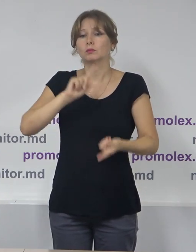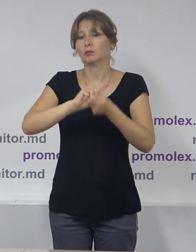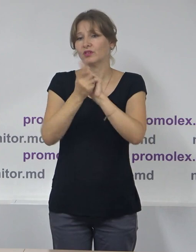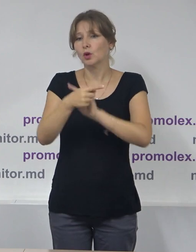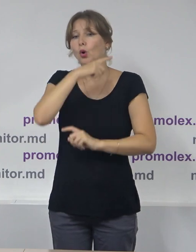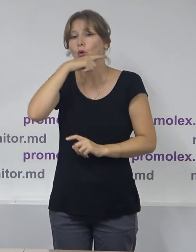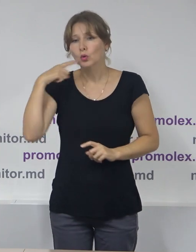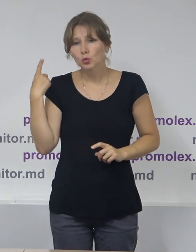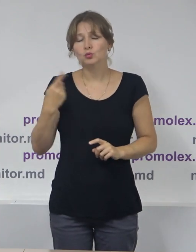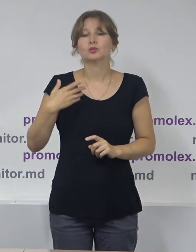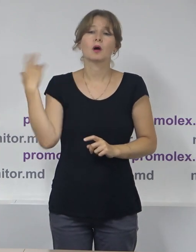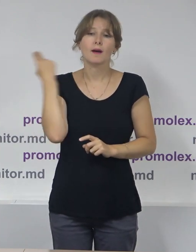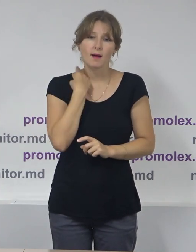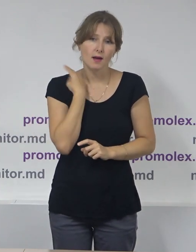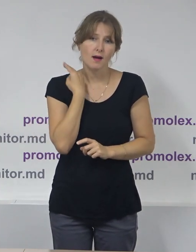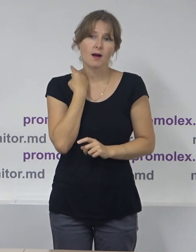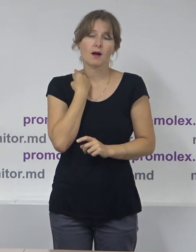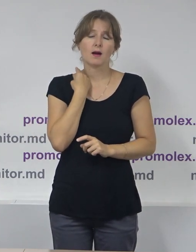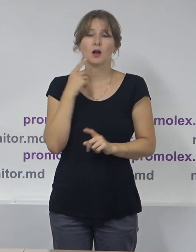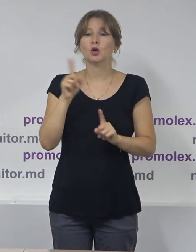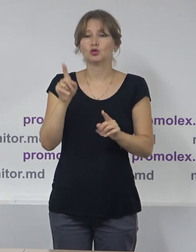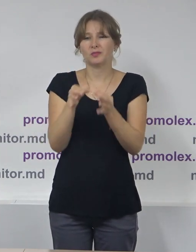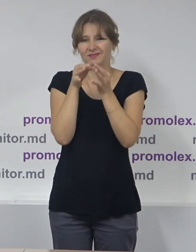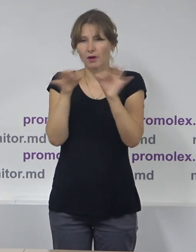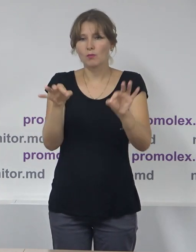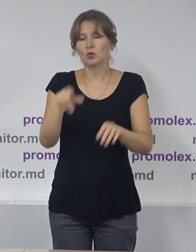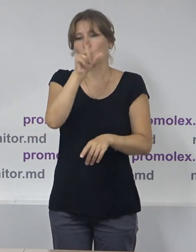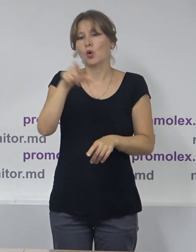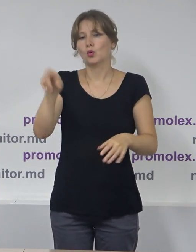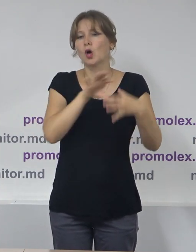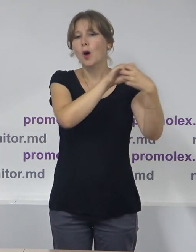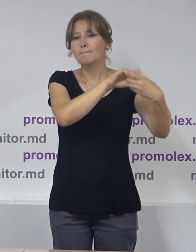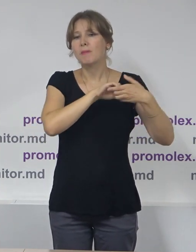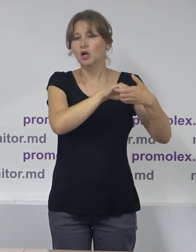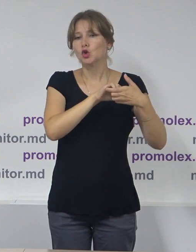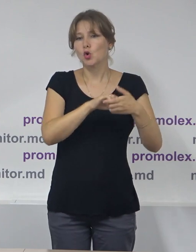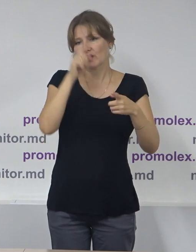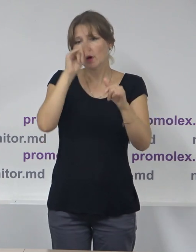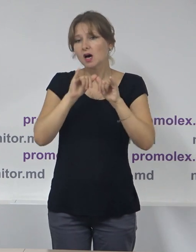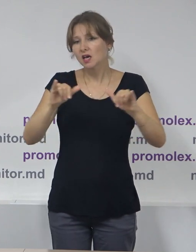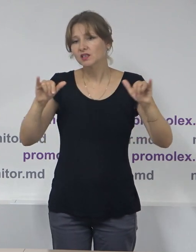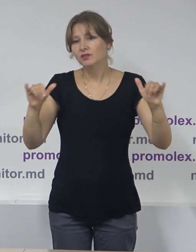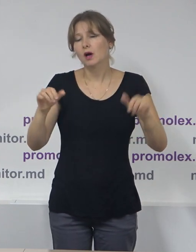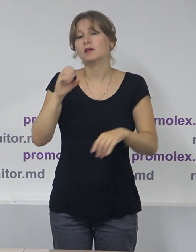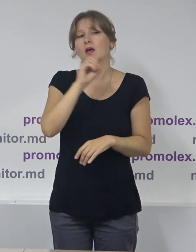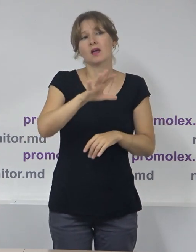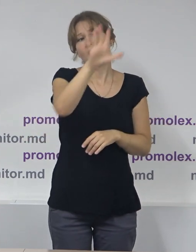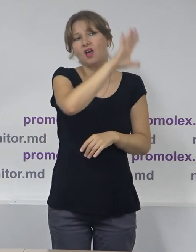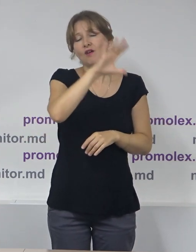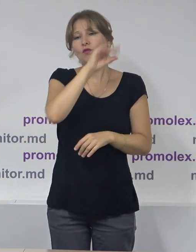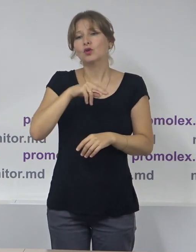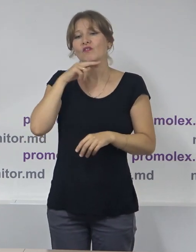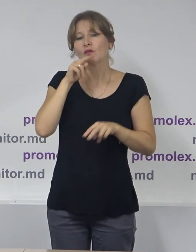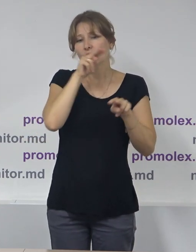rusă, dar și în limba engleză, evident, pentru ca să fie accesibile și partenerilor de dezvoltare, misiunilor internaționale de observare,